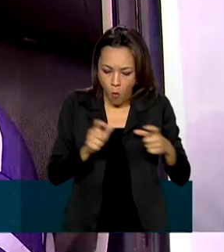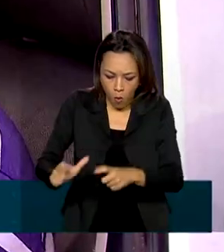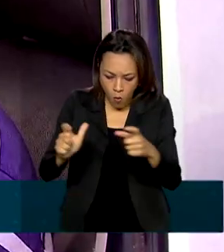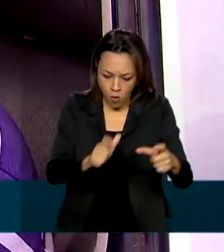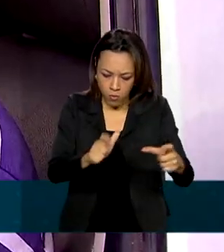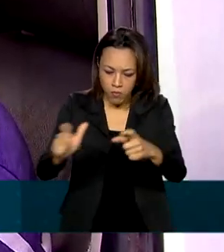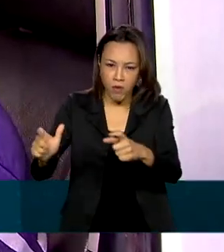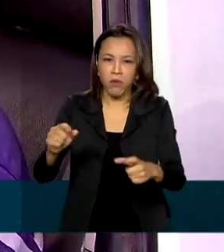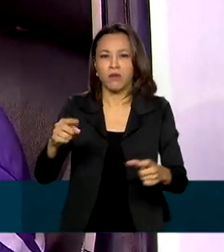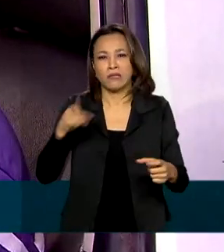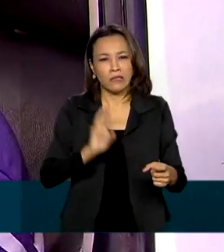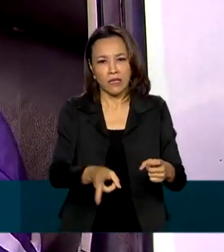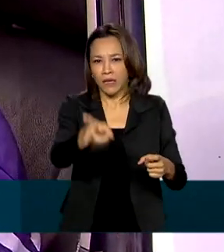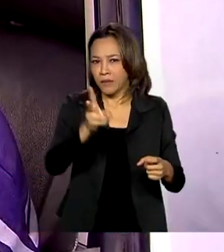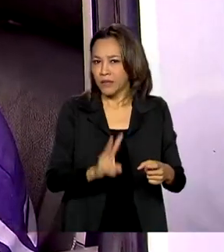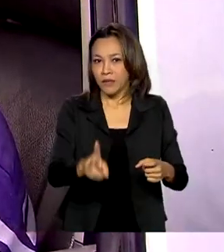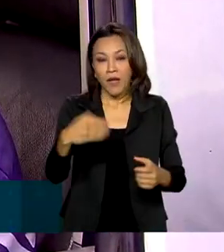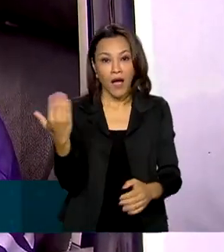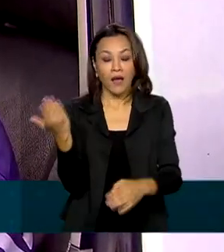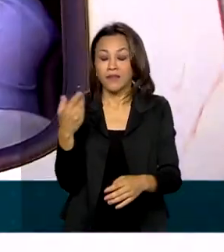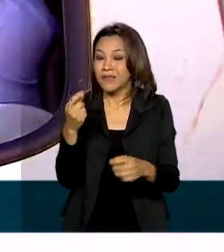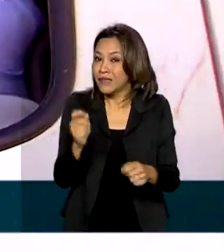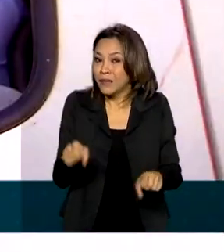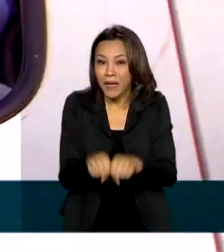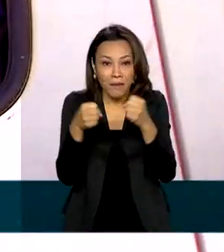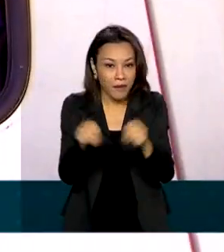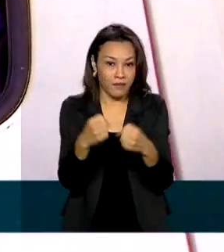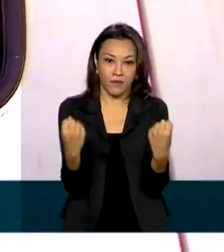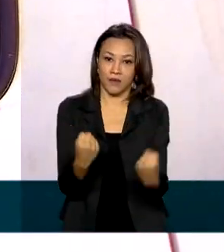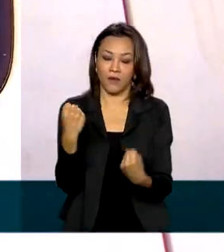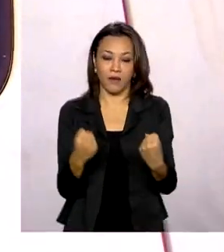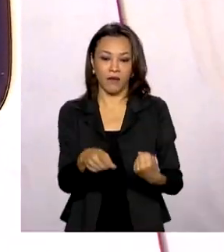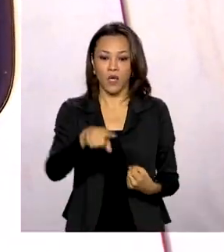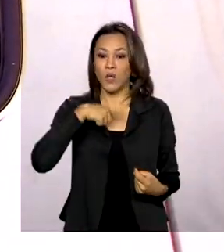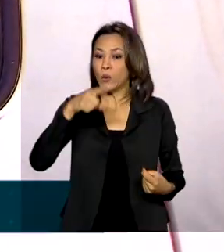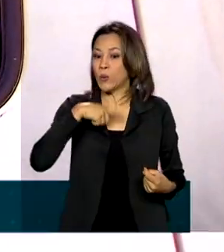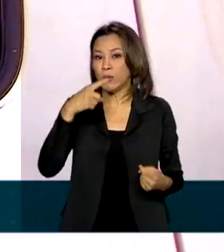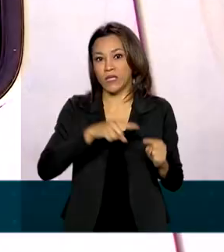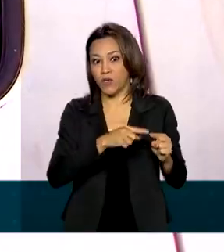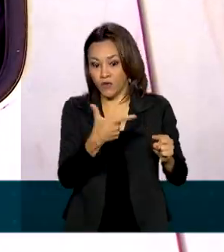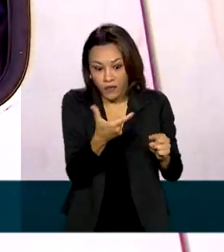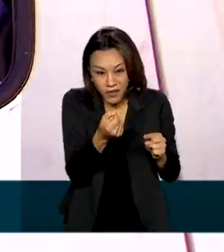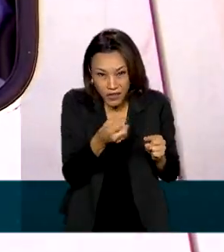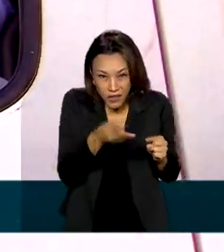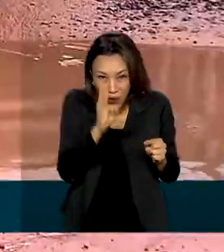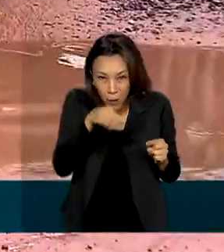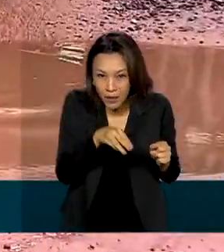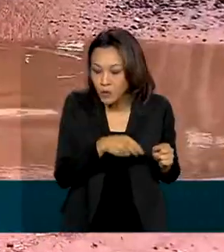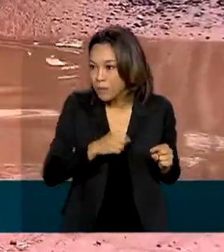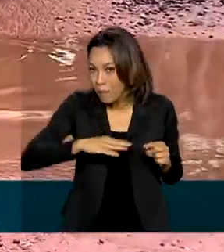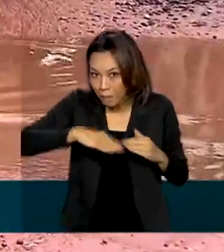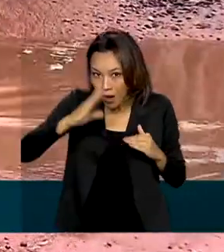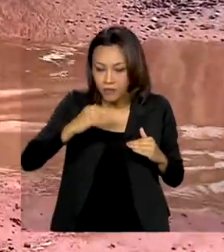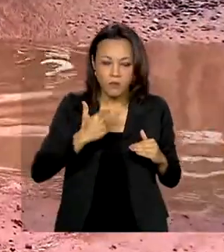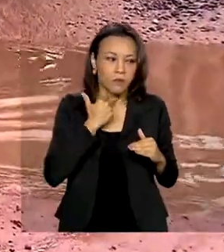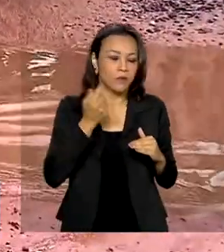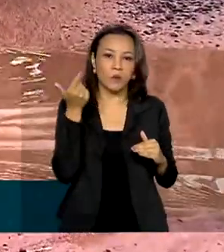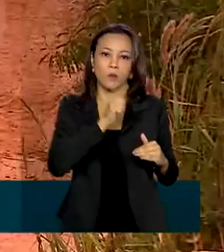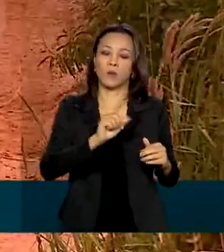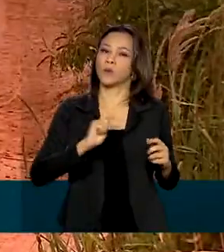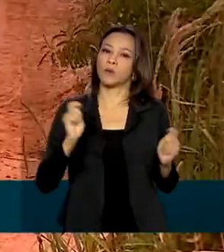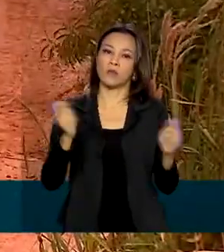quebra direto, dou socorro aqui direto a estrada, sempre quebrando. Eu não consigo passar nem de 20 km por hora nessa carreta aqui, né? Esses problemas